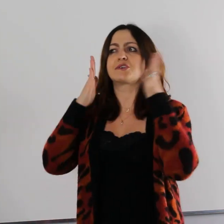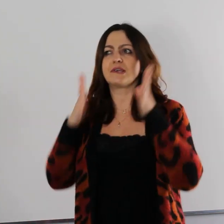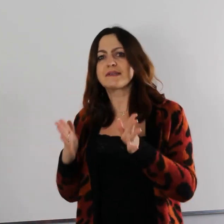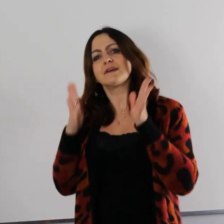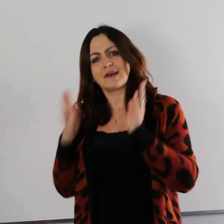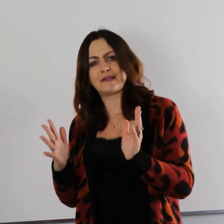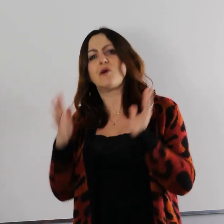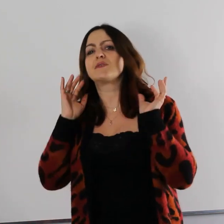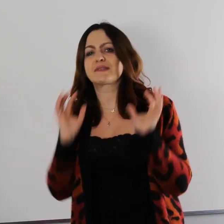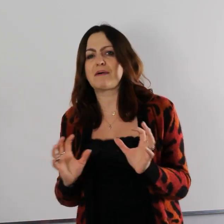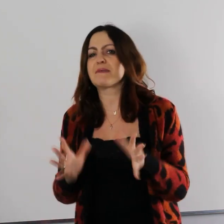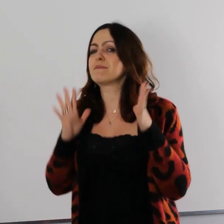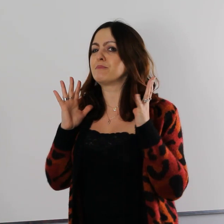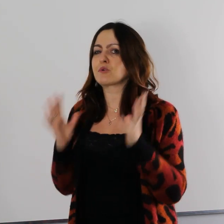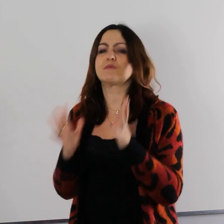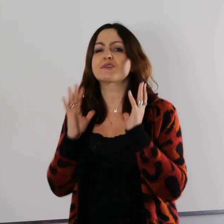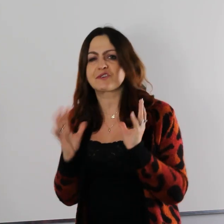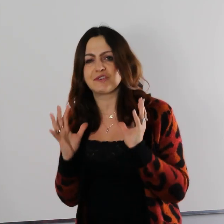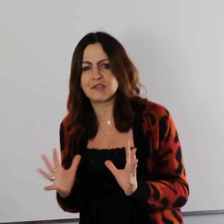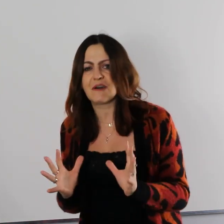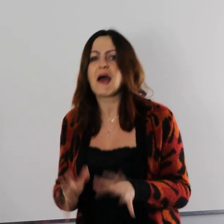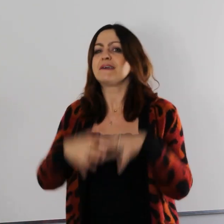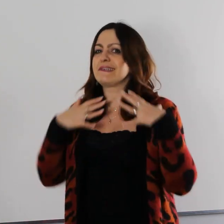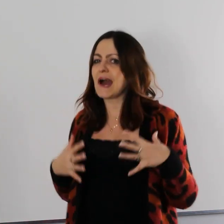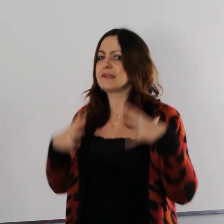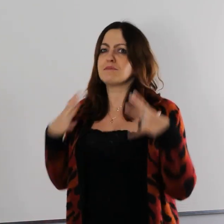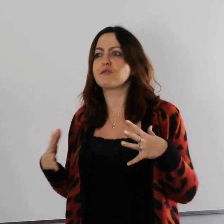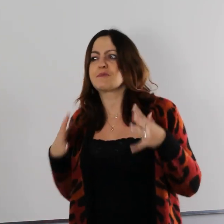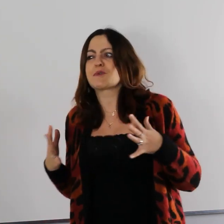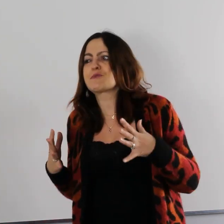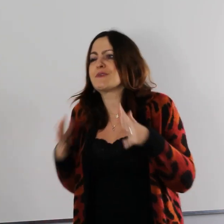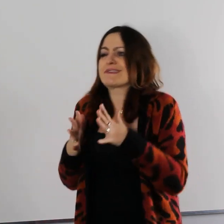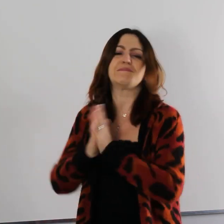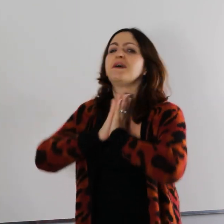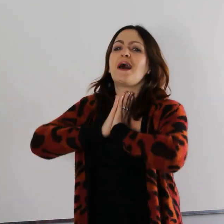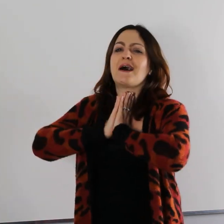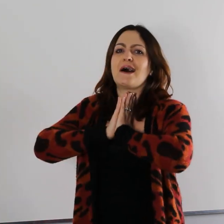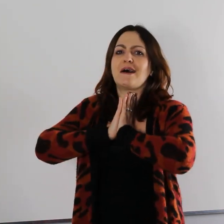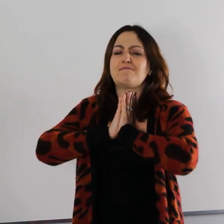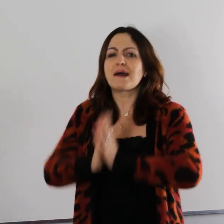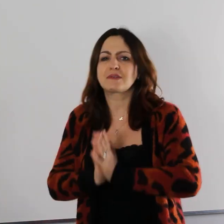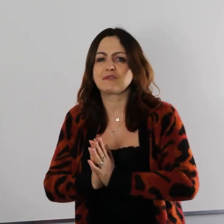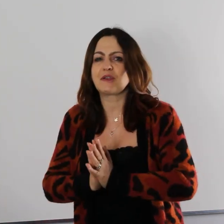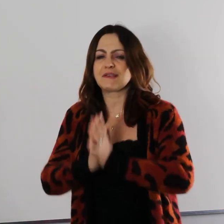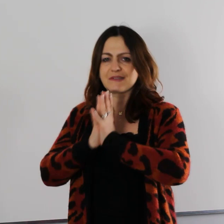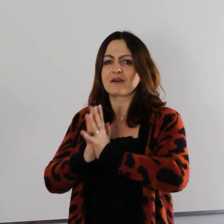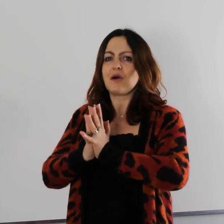że ja ten kanał odzyskałam. Jestem po prostu przeszczęśliwa. Ja i mąż po prostu jesteśmy bardzo zadowoleni z tego,